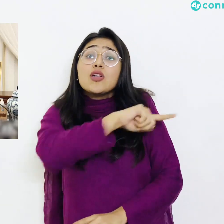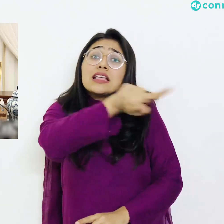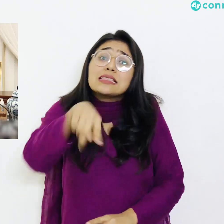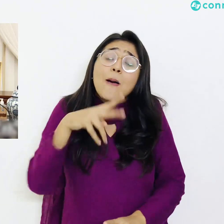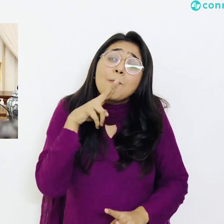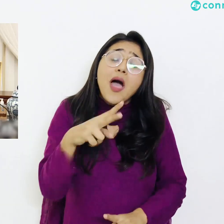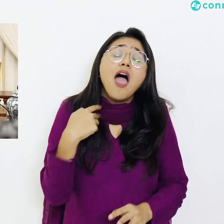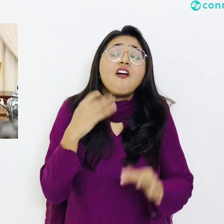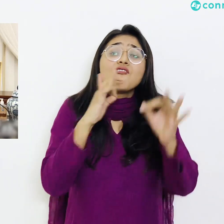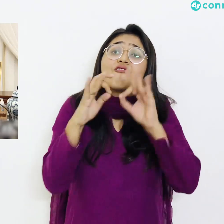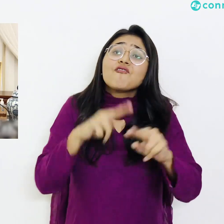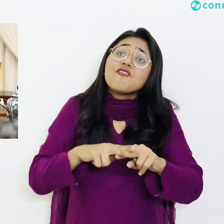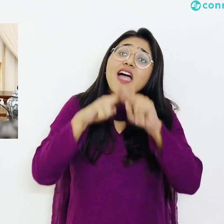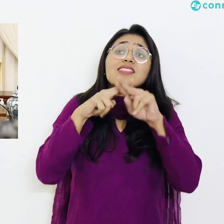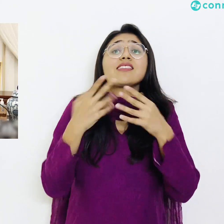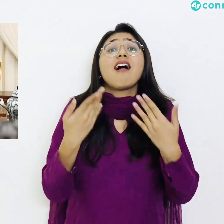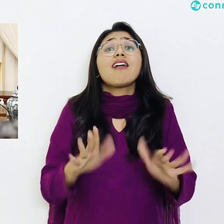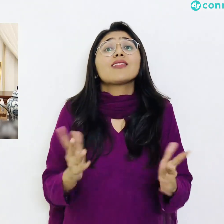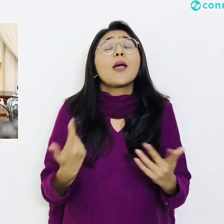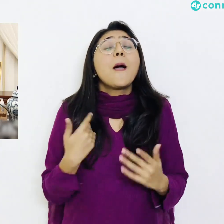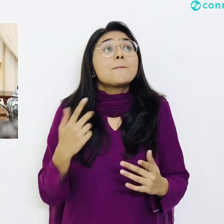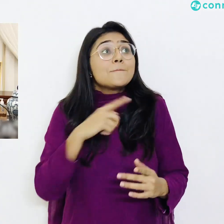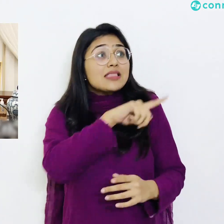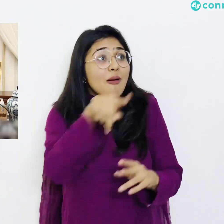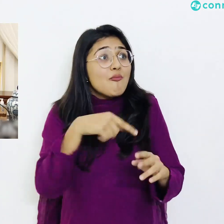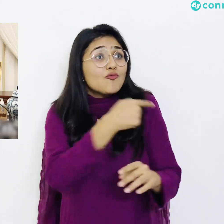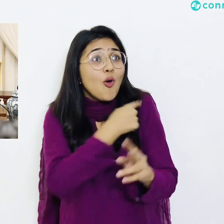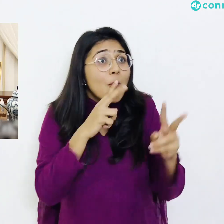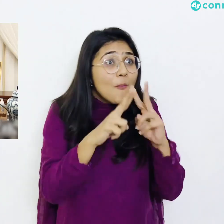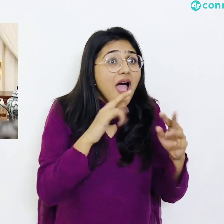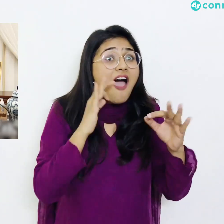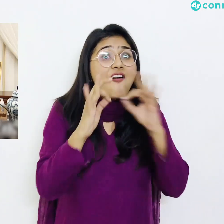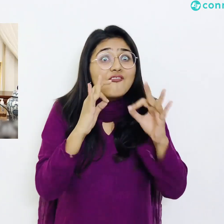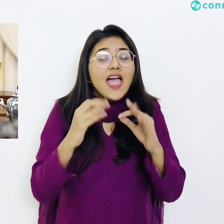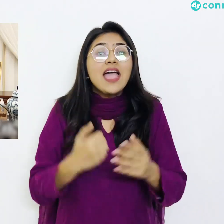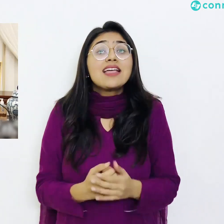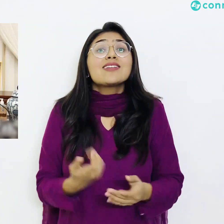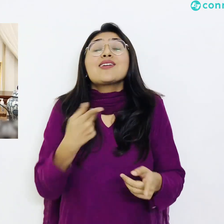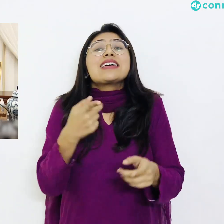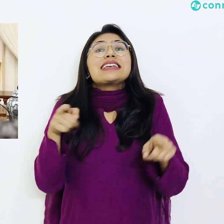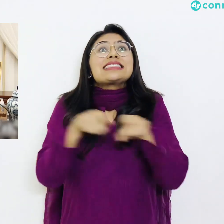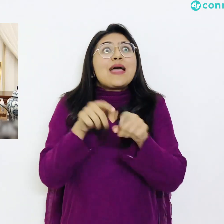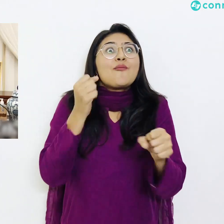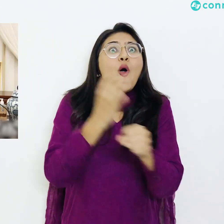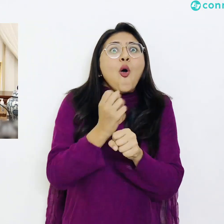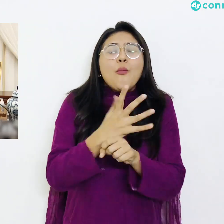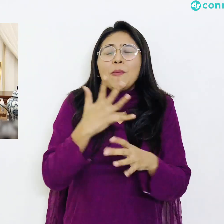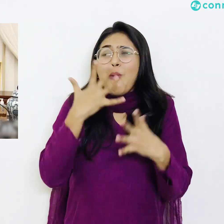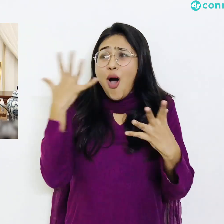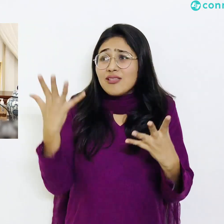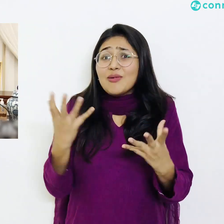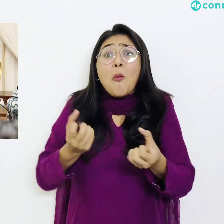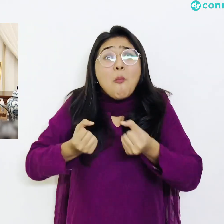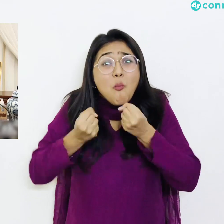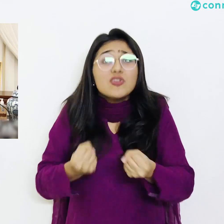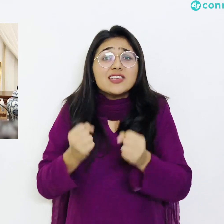فیصلہ کرتے ہوئے اور یہ فیصلے بھی حکومتوں نے کرنے ہیں یہ مشکل فیصلے حکومتوں کی ذمہ داری ہے